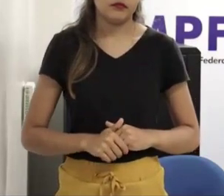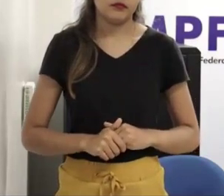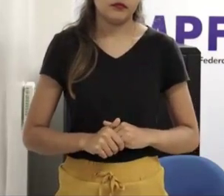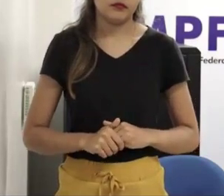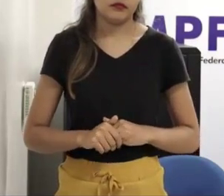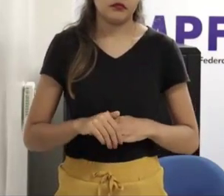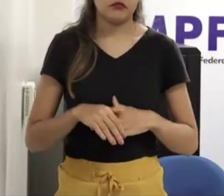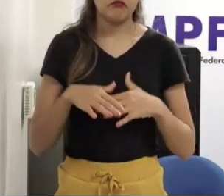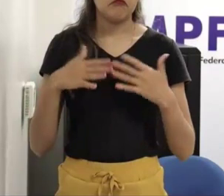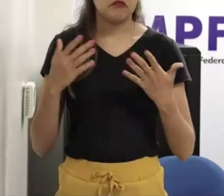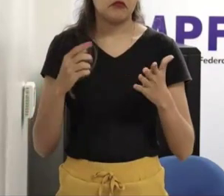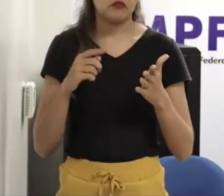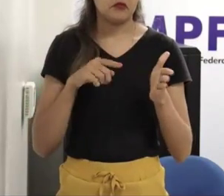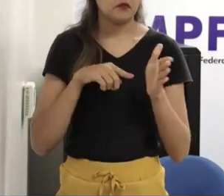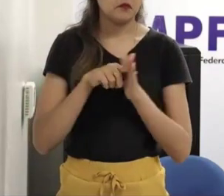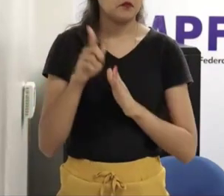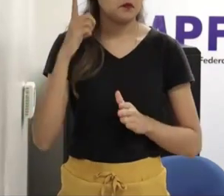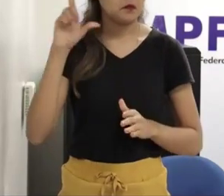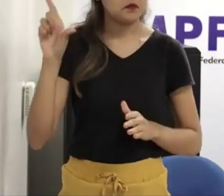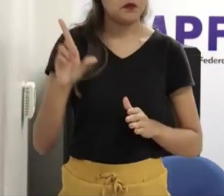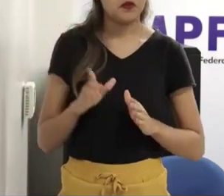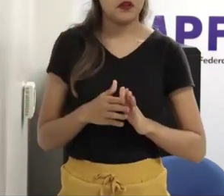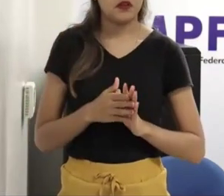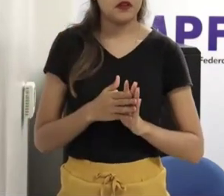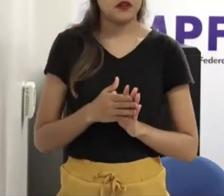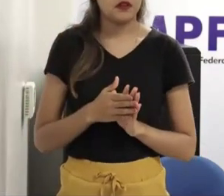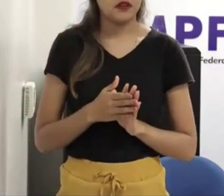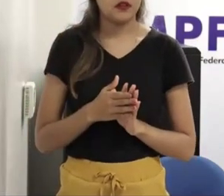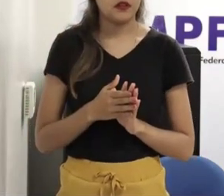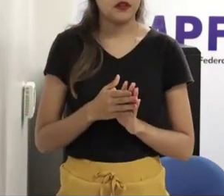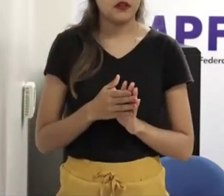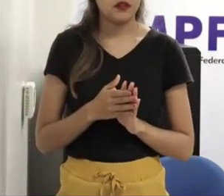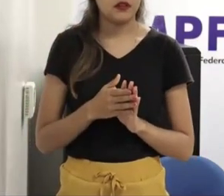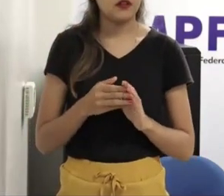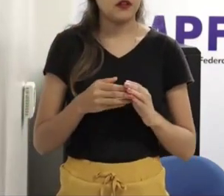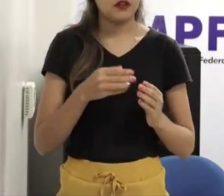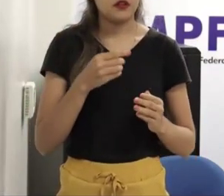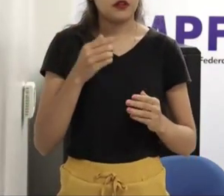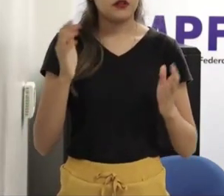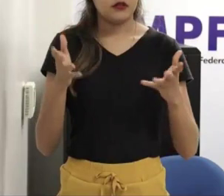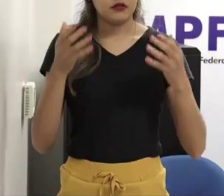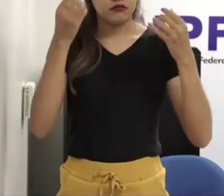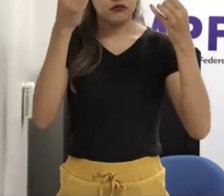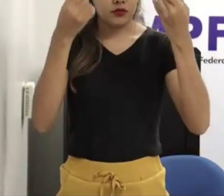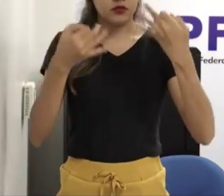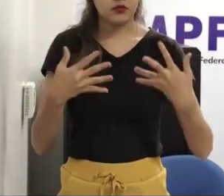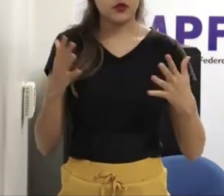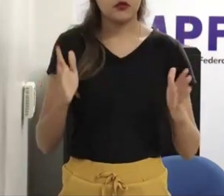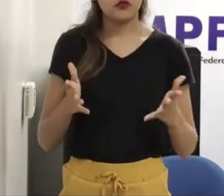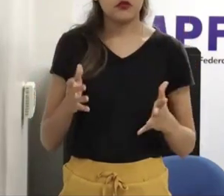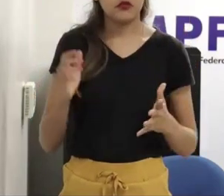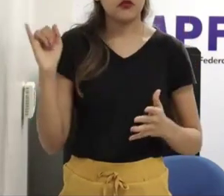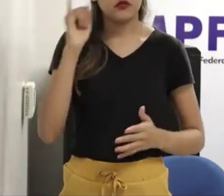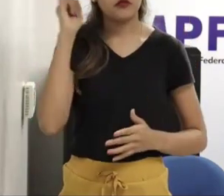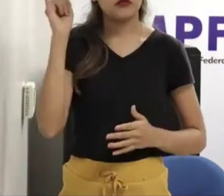conectar, né, e aceitar, e acolher, e trabalhar a questão da sexualidade de